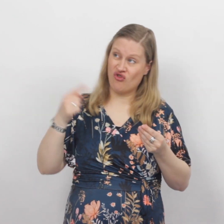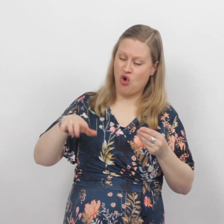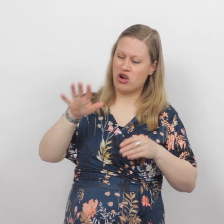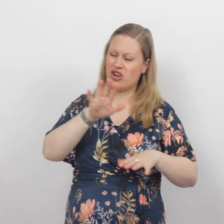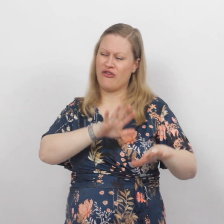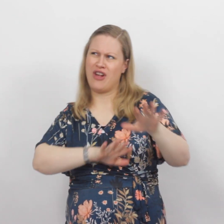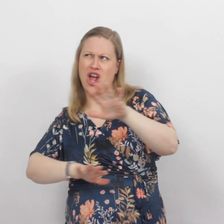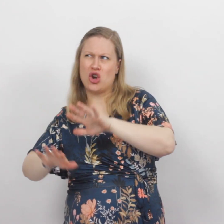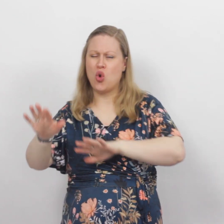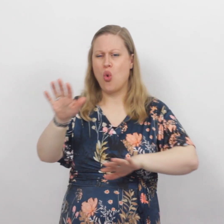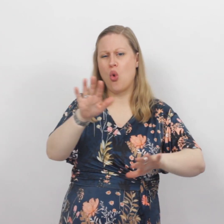wordt verhuld